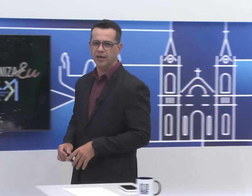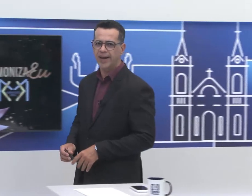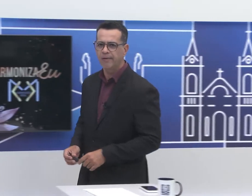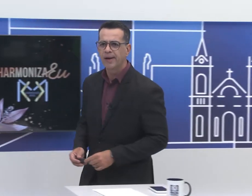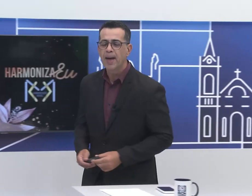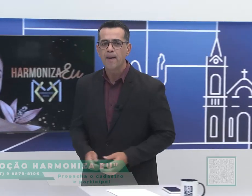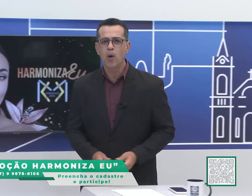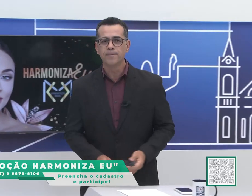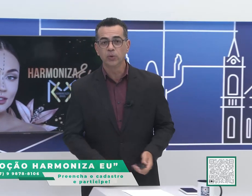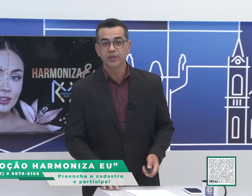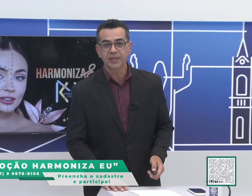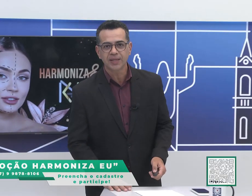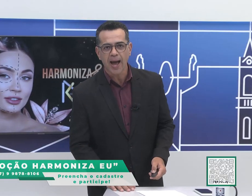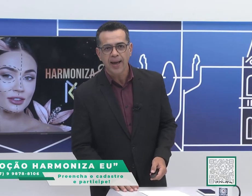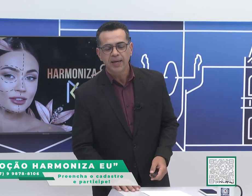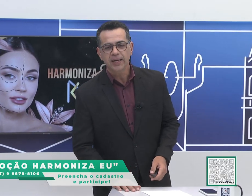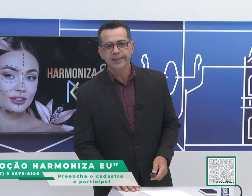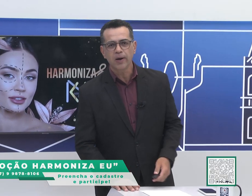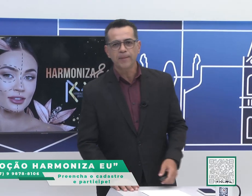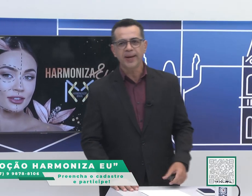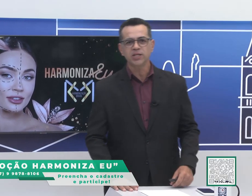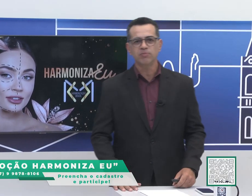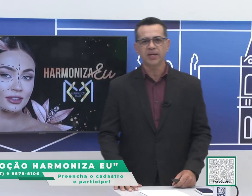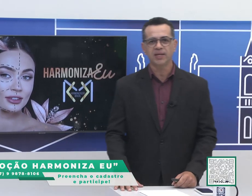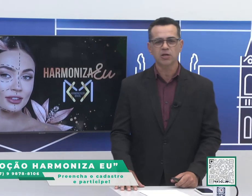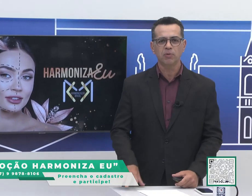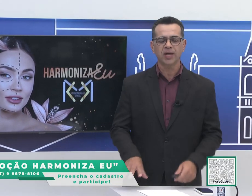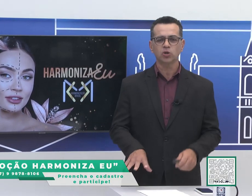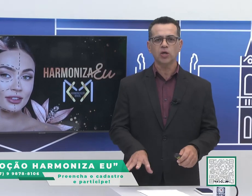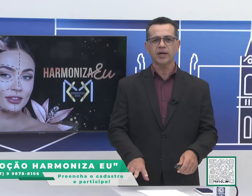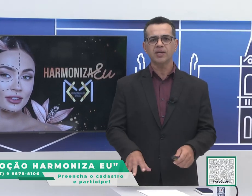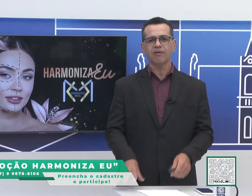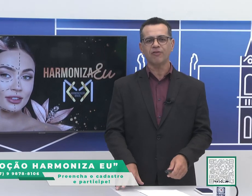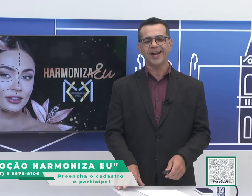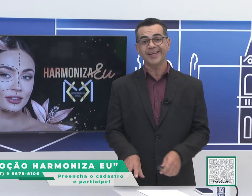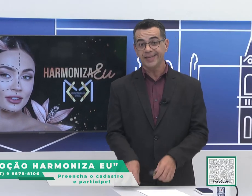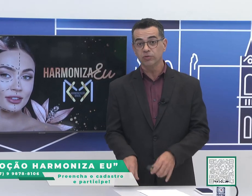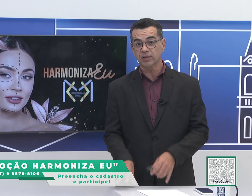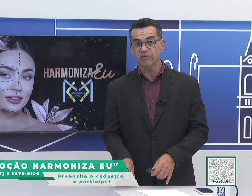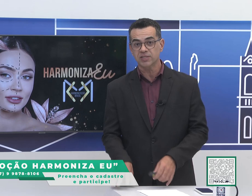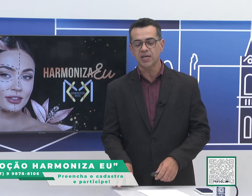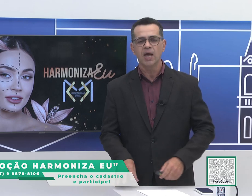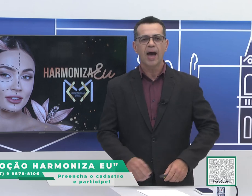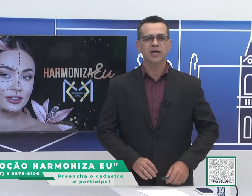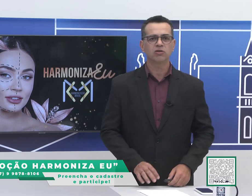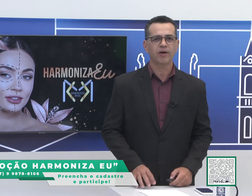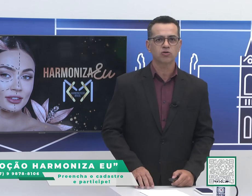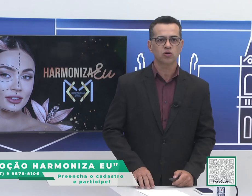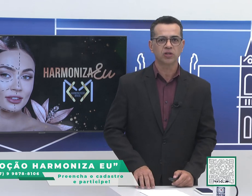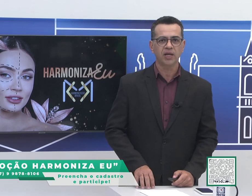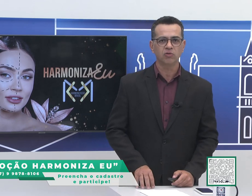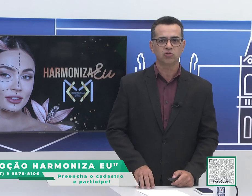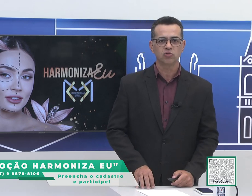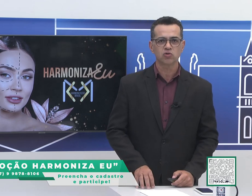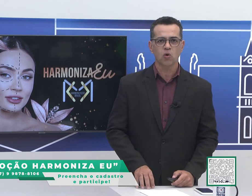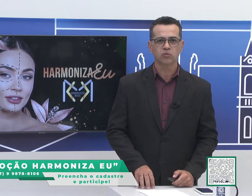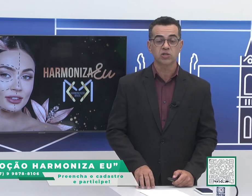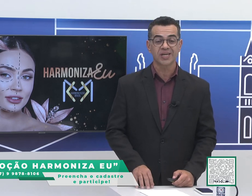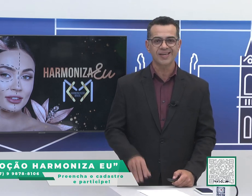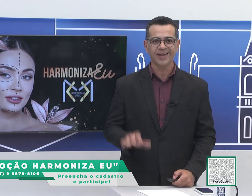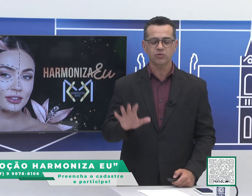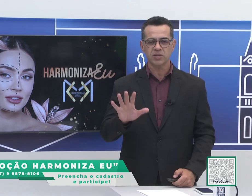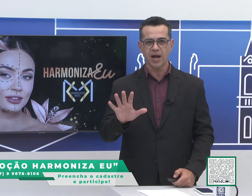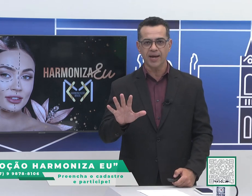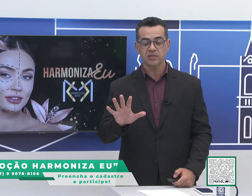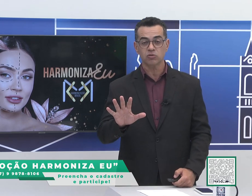bonito, não quer não? Ô, bonita! Então, preste bem atenção, porque toda quinta-feira, aqui no TVC, a gente faz o sorteio de um desconto